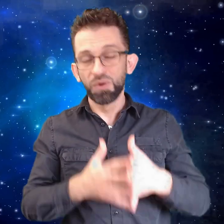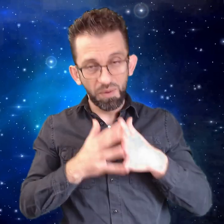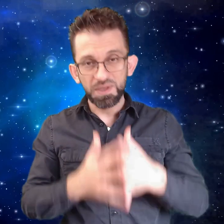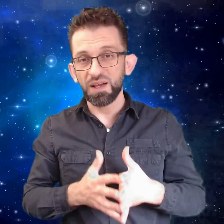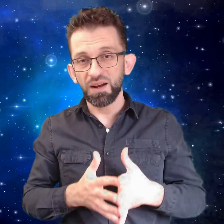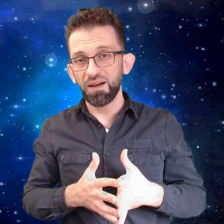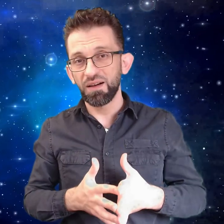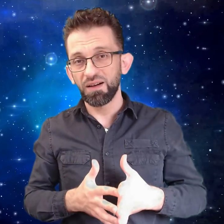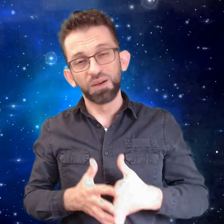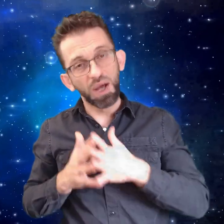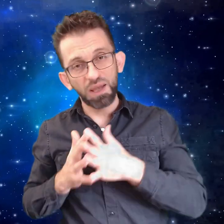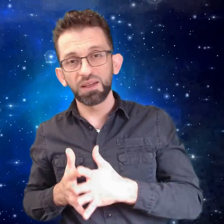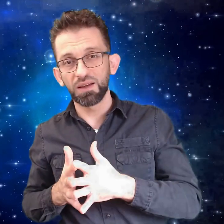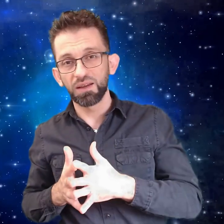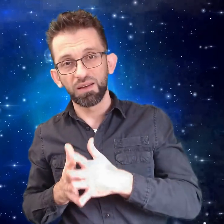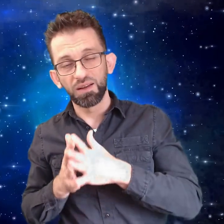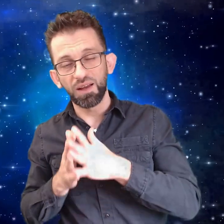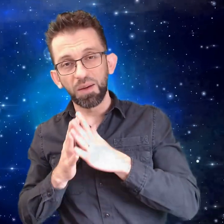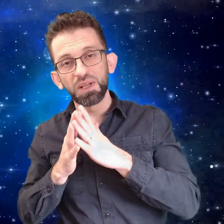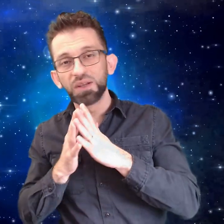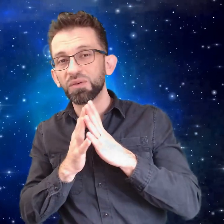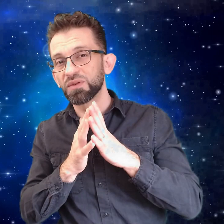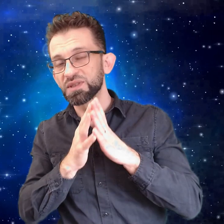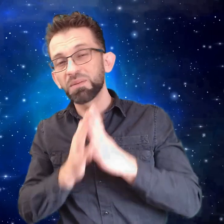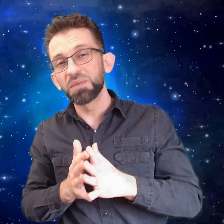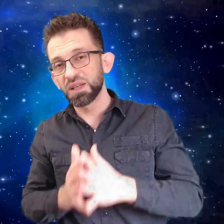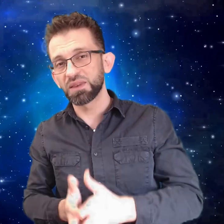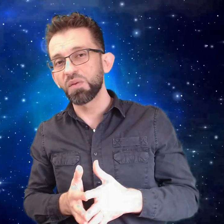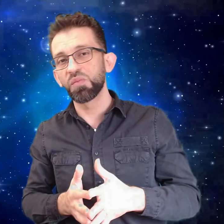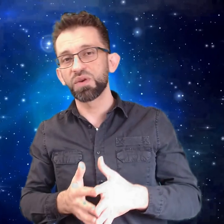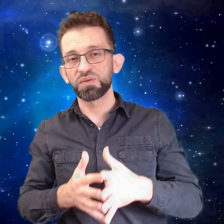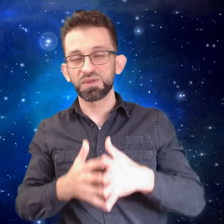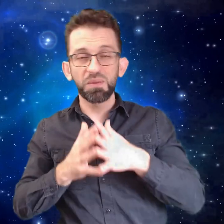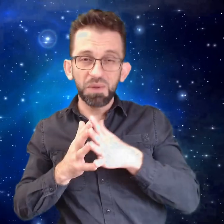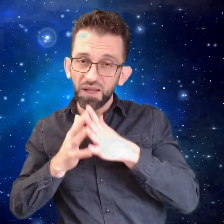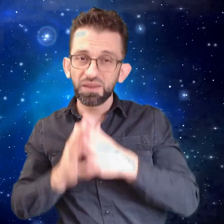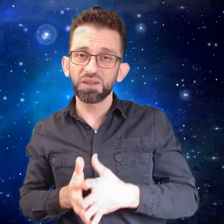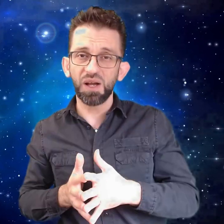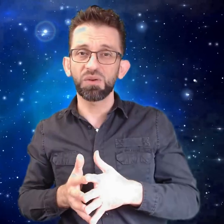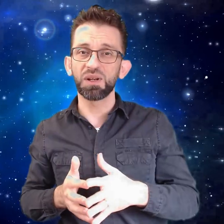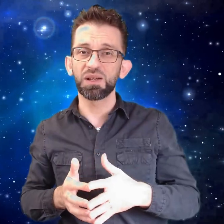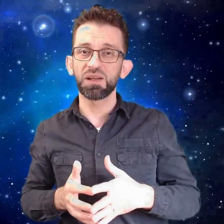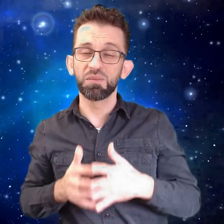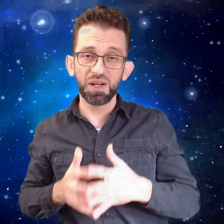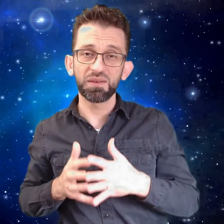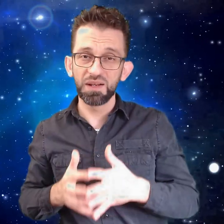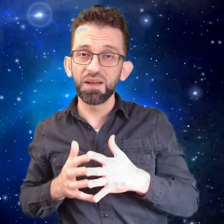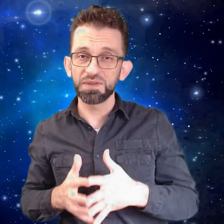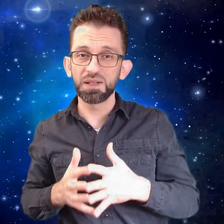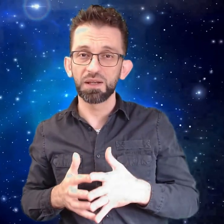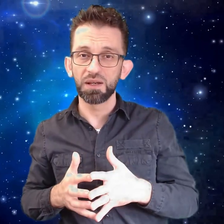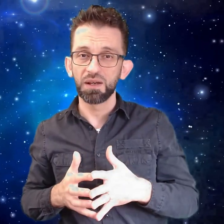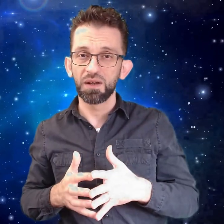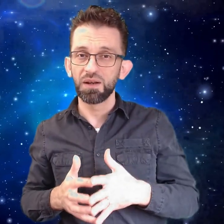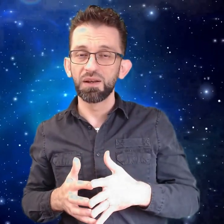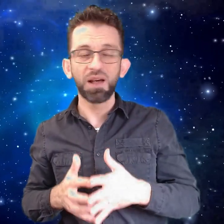وبصراحة البقية اللي عاملينه سبب للتنمر وسبب لحتى يضحكوا عليه المرض النفسي لا